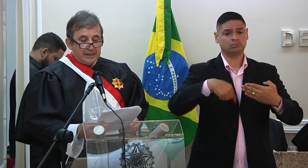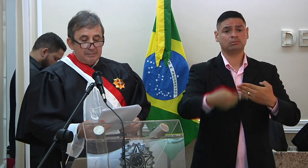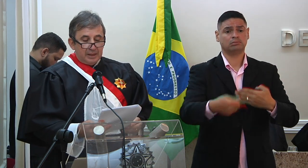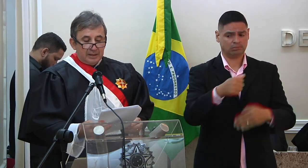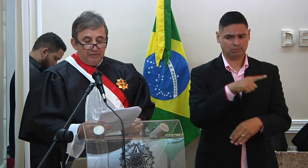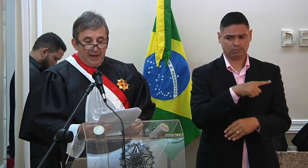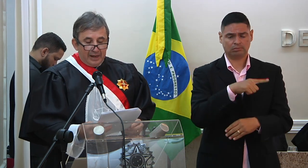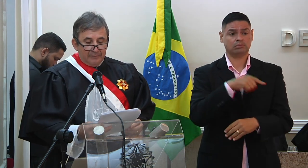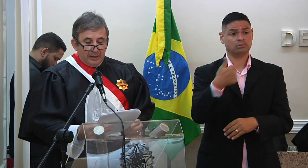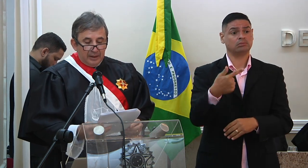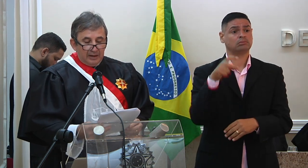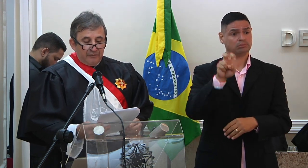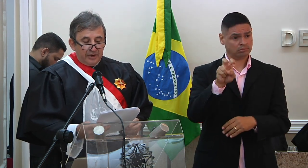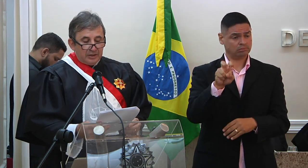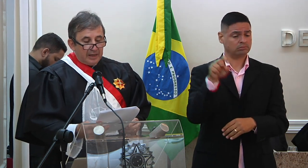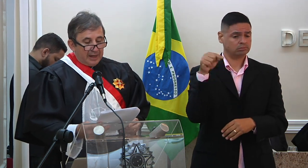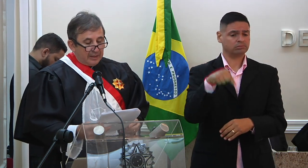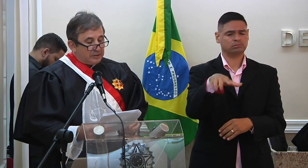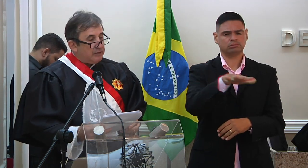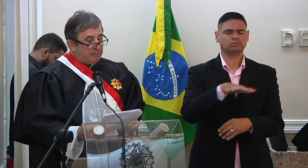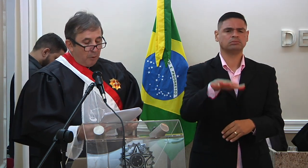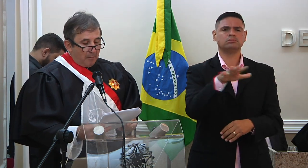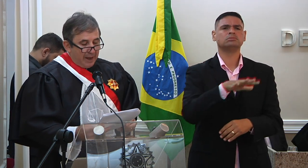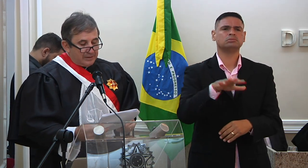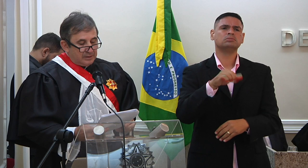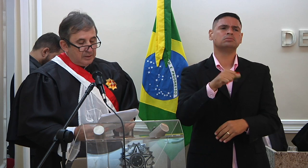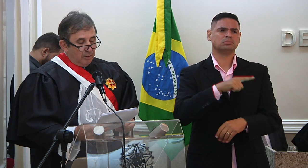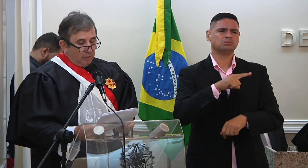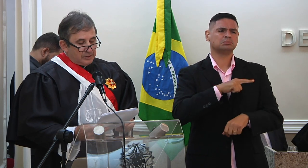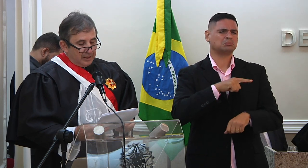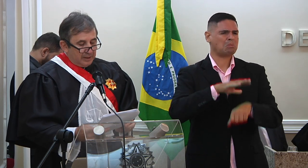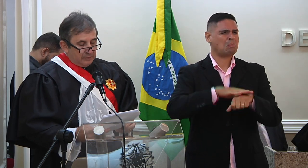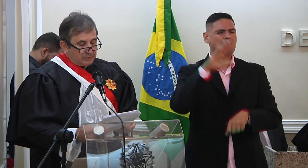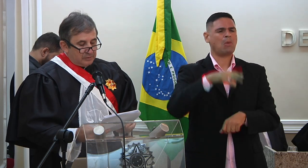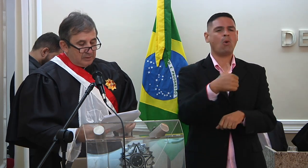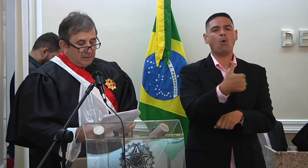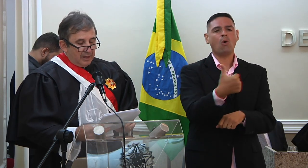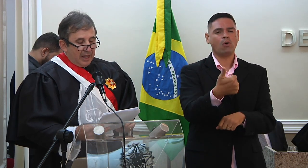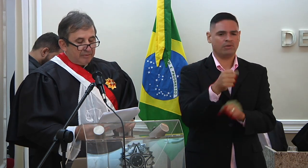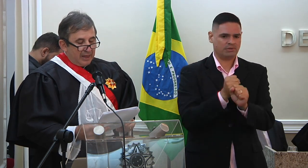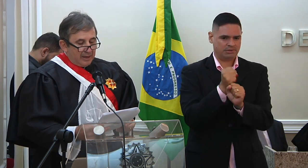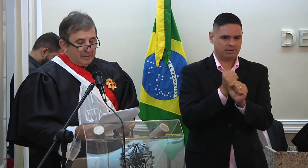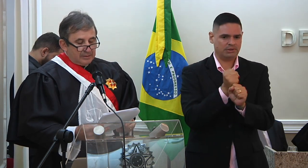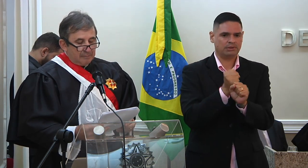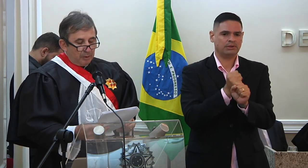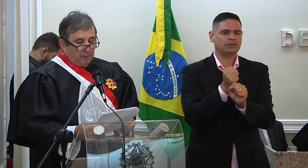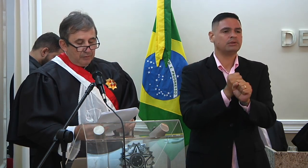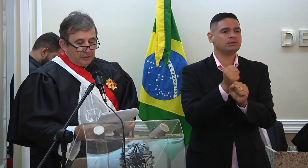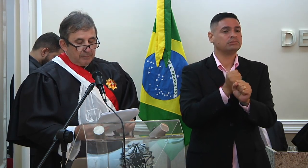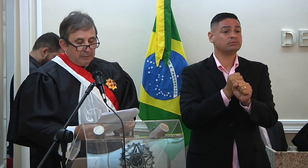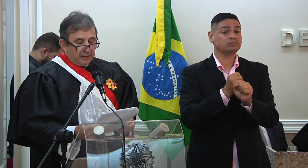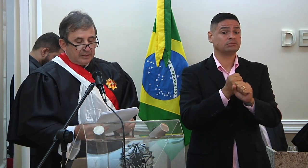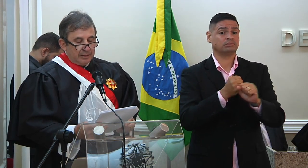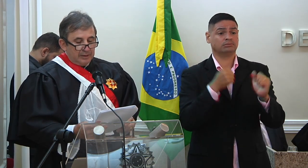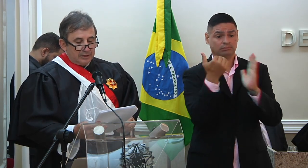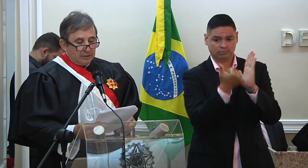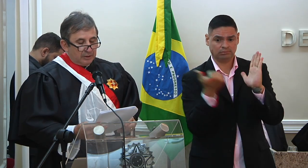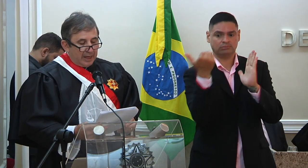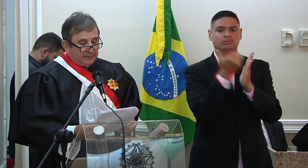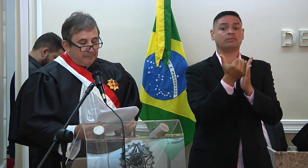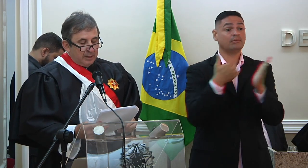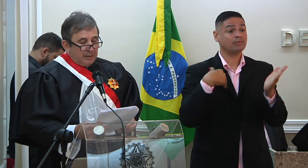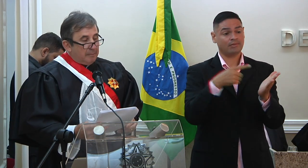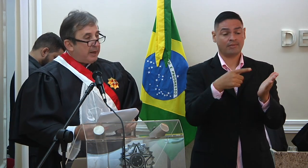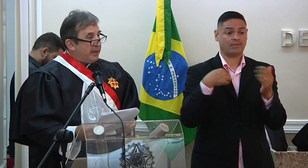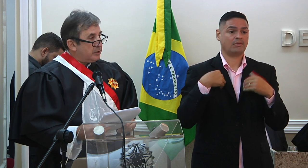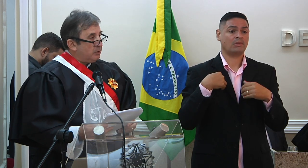assumiu a 15ª Vara e, à frente dela, esteve por mais 11 anos a ter ser promovido pelo critério da